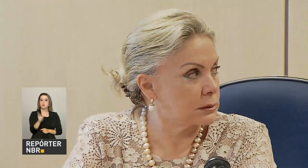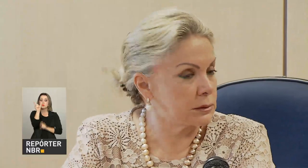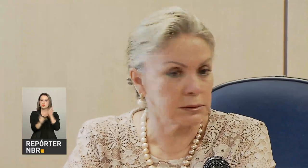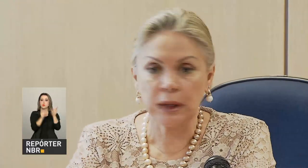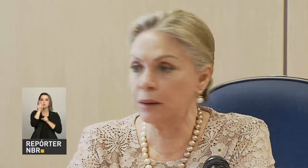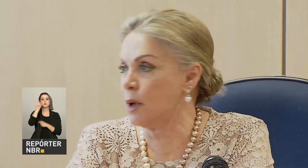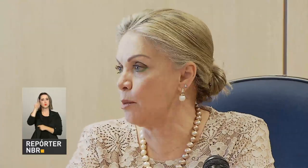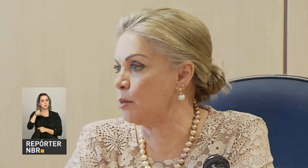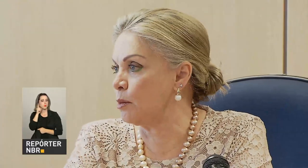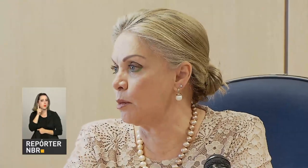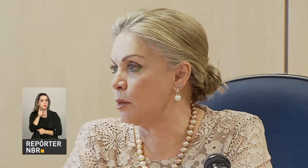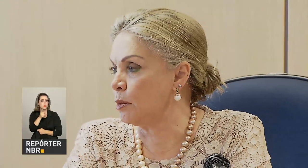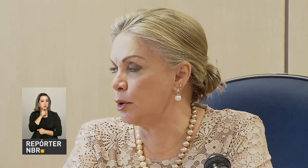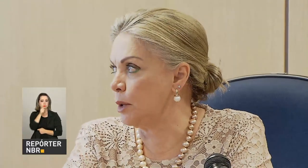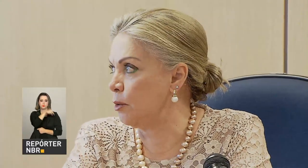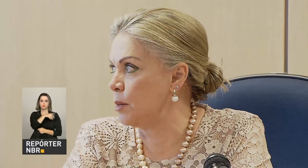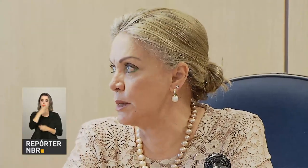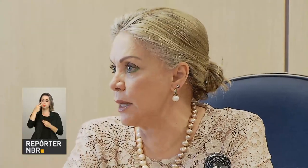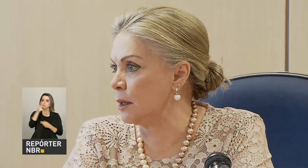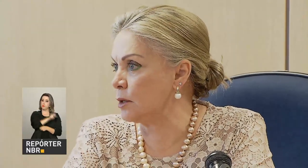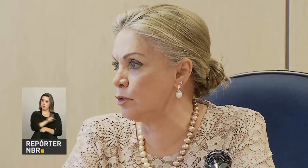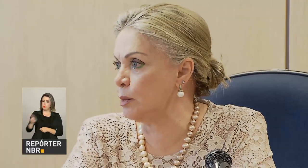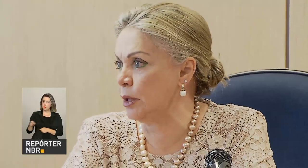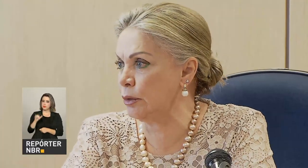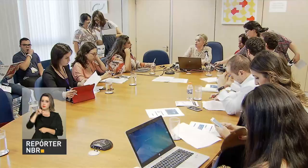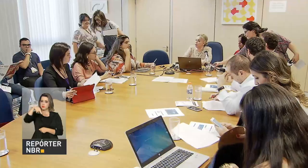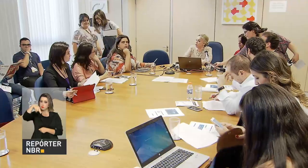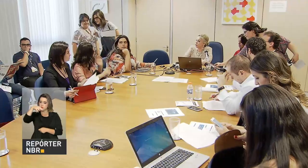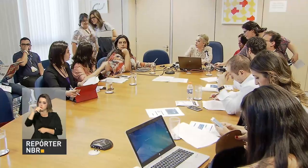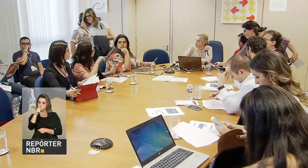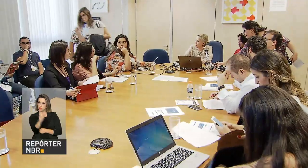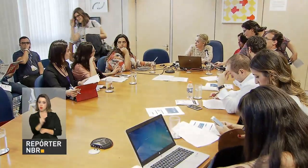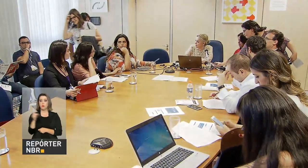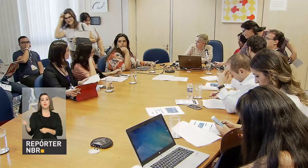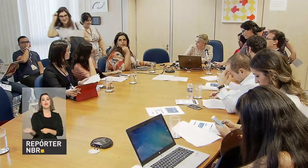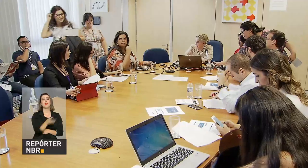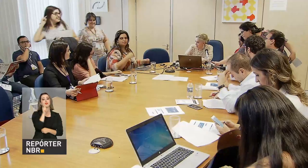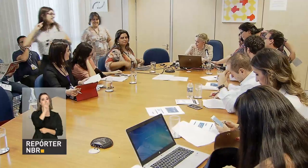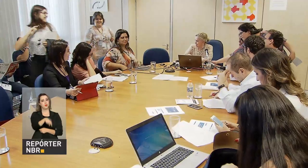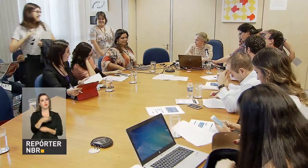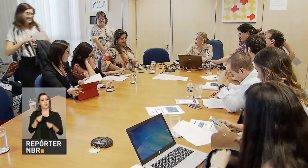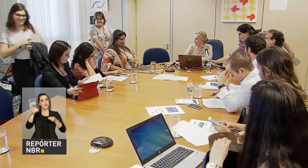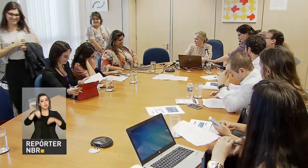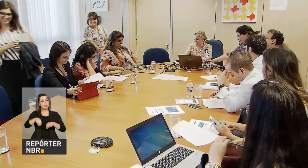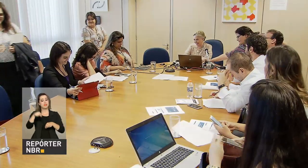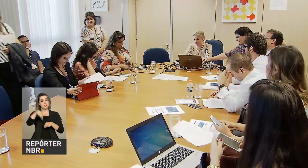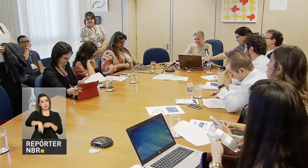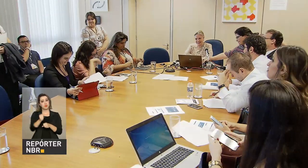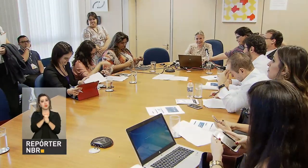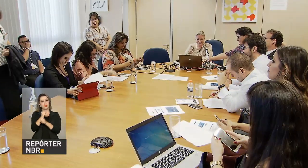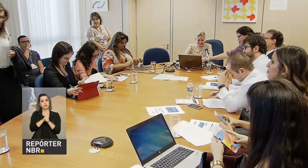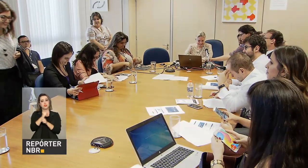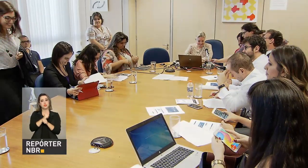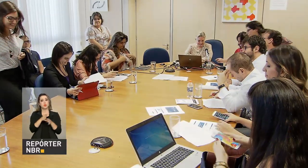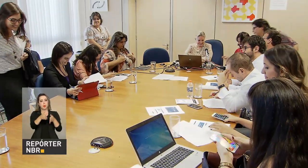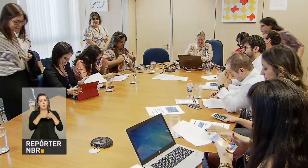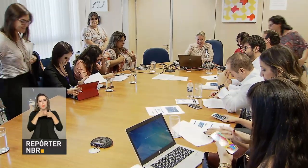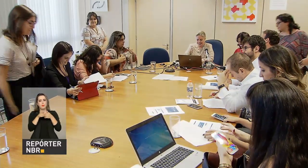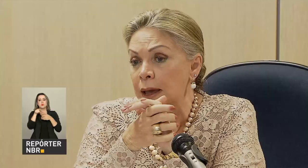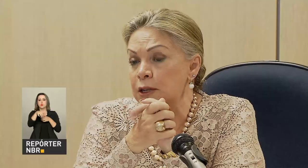do Inep, instituição responsável pelo Enem, A novidade no exame deste ano atende a uma demanda desse público. Eles